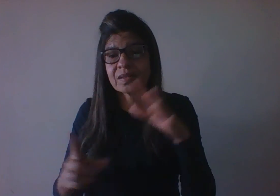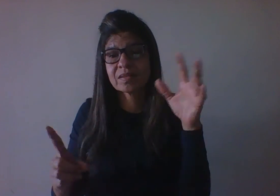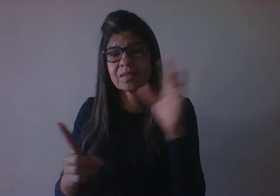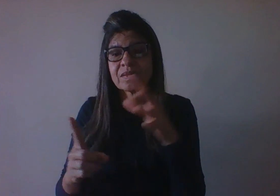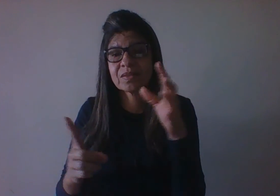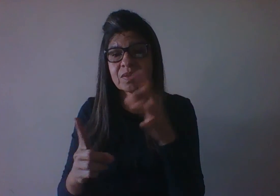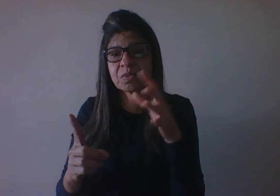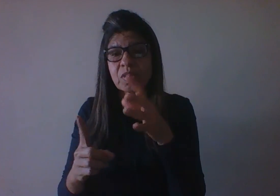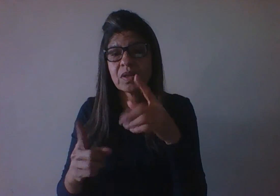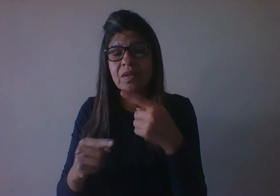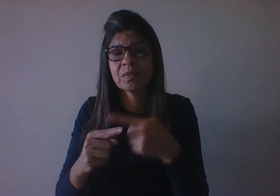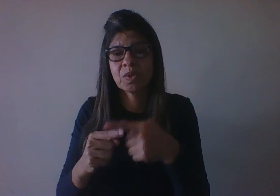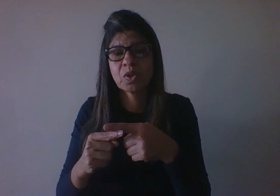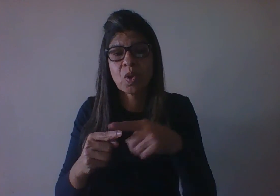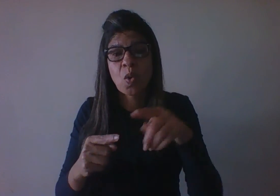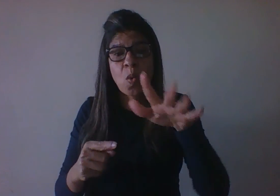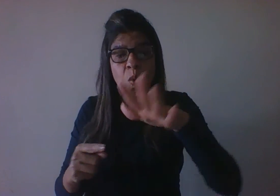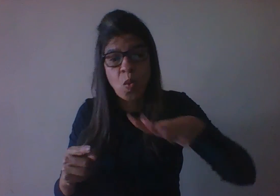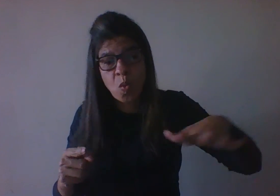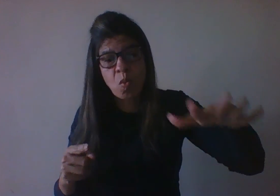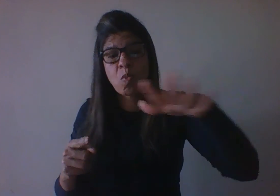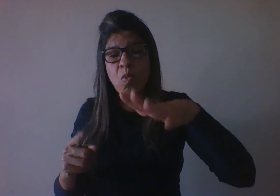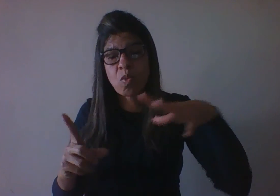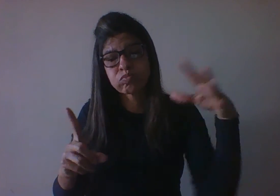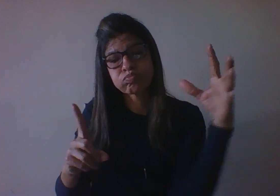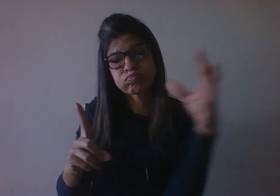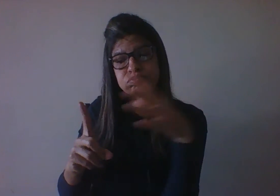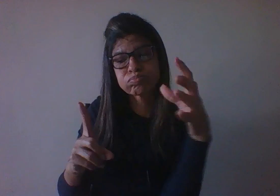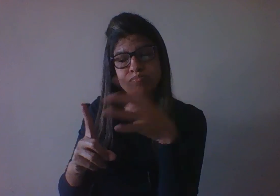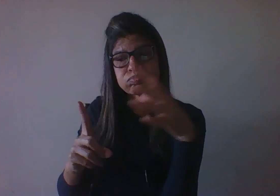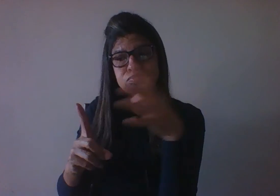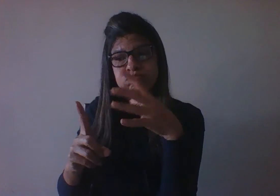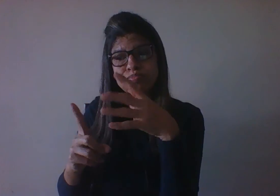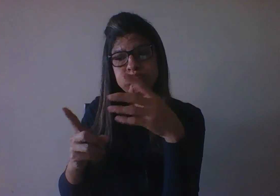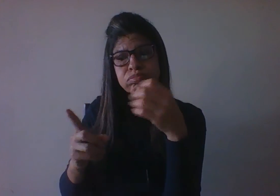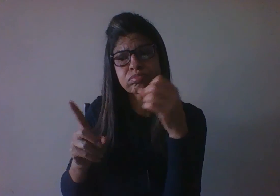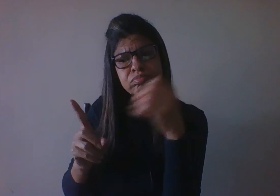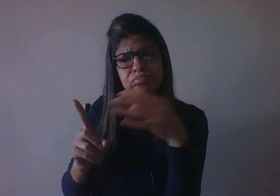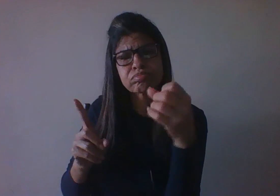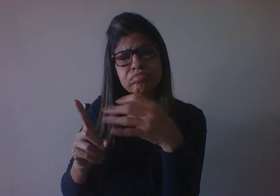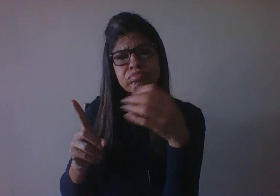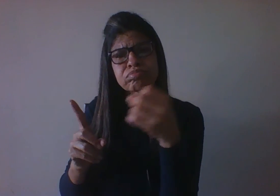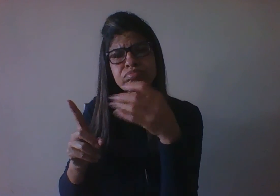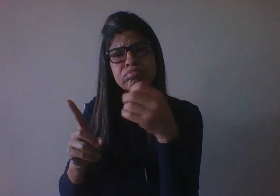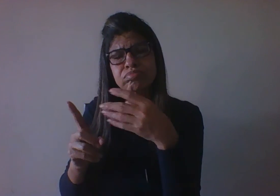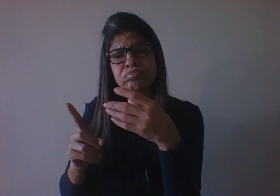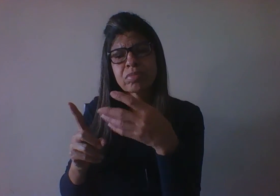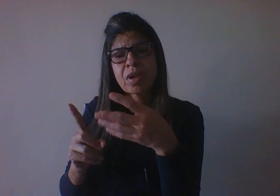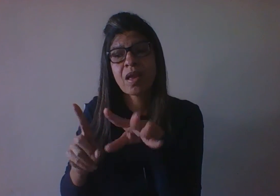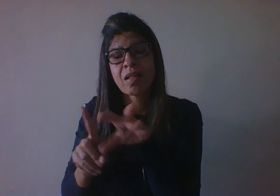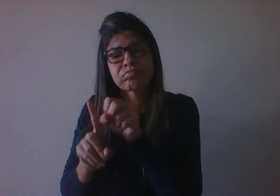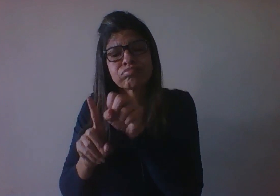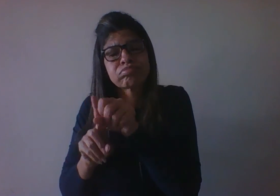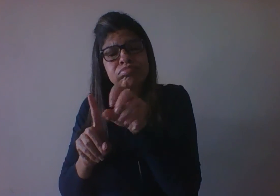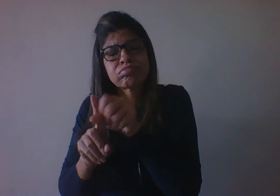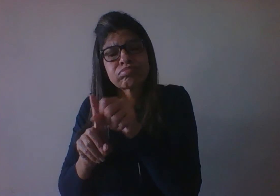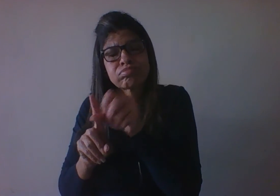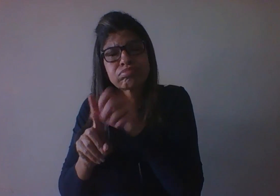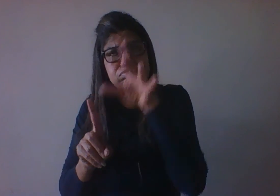influências do mundo externo que ela está aprendendo, reconhecendo, internalizando. depois, um segundo